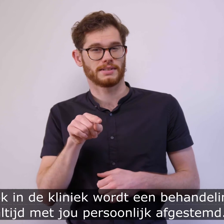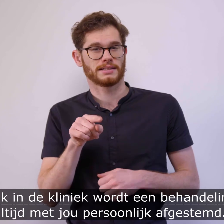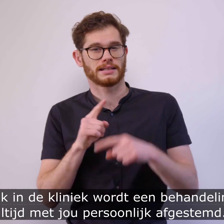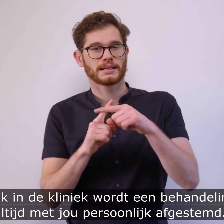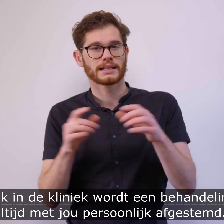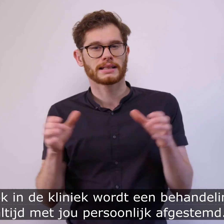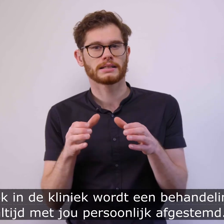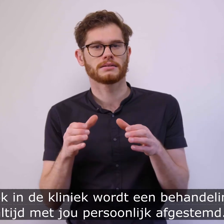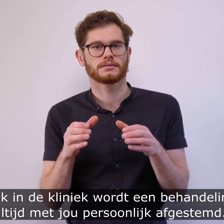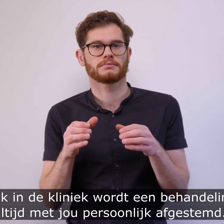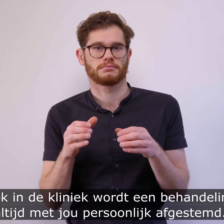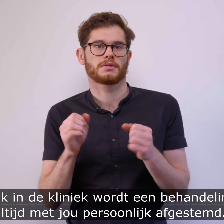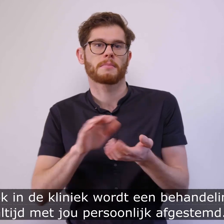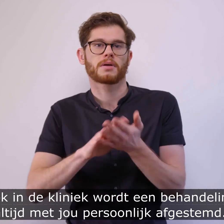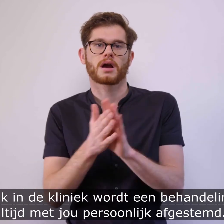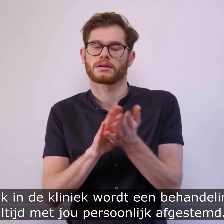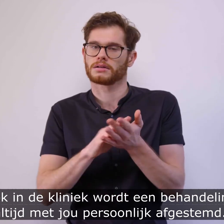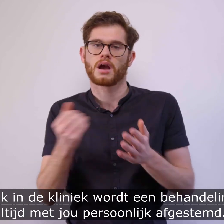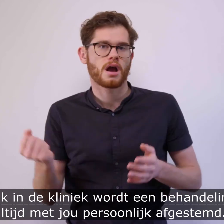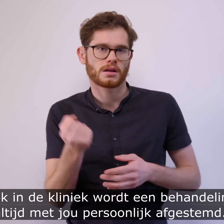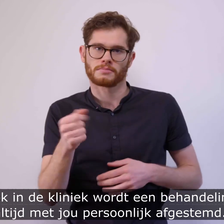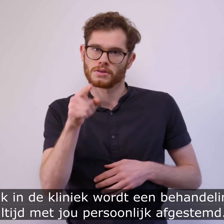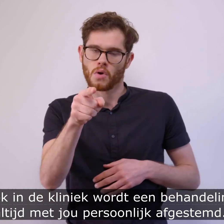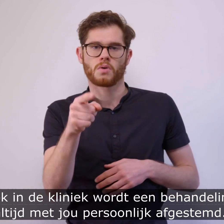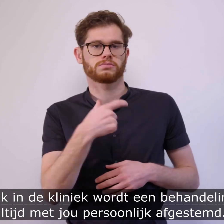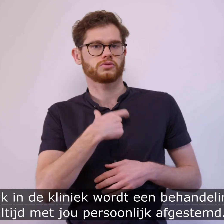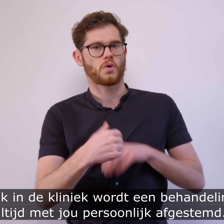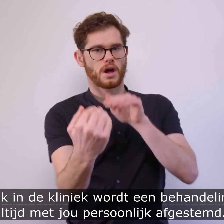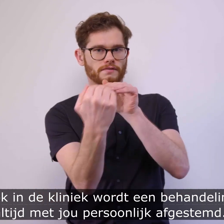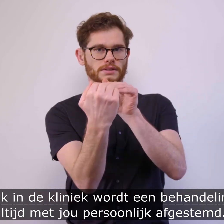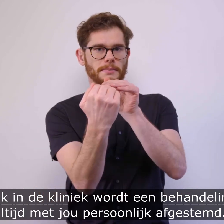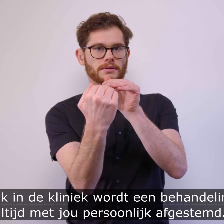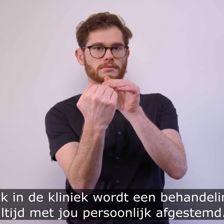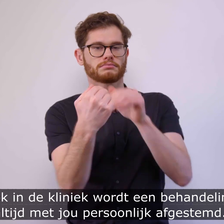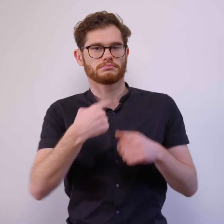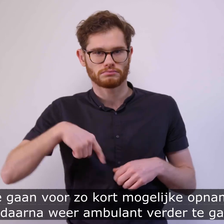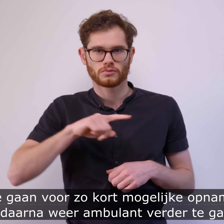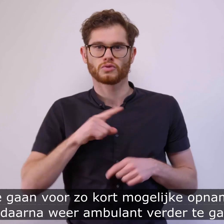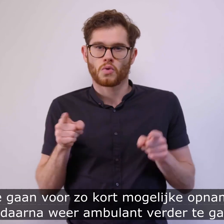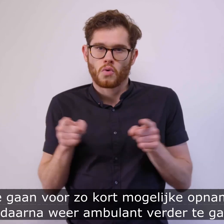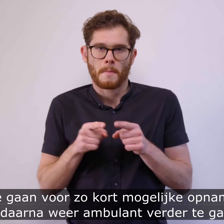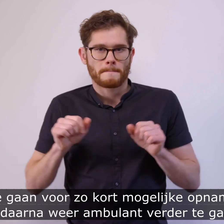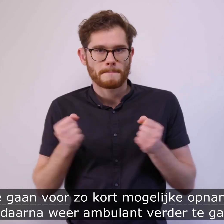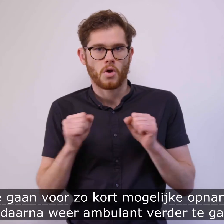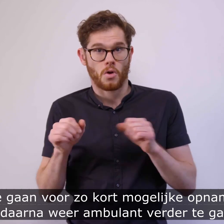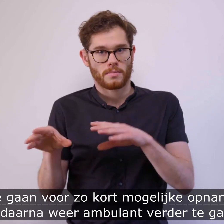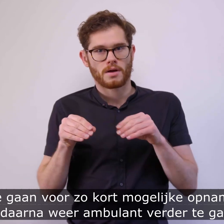Ook in de kliniek wordt een behandeling altijd met jou persoonlijk afgestemd. We gaan voor zo kort mogelijke opname,